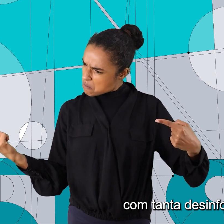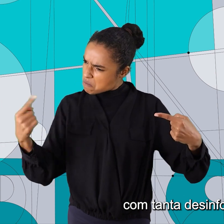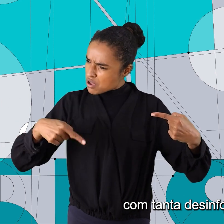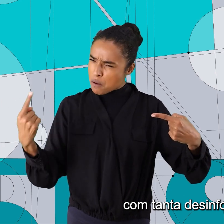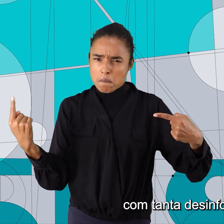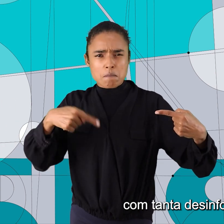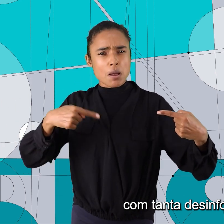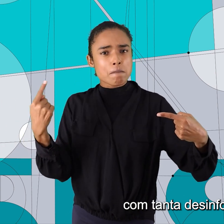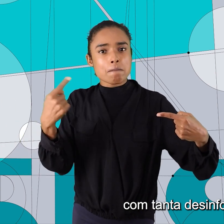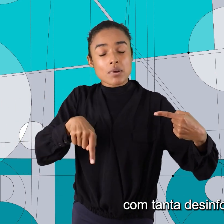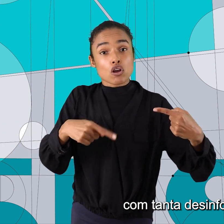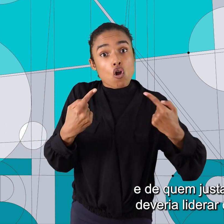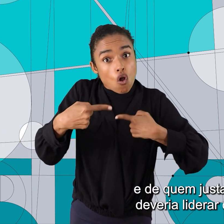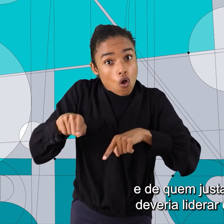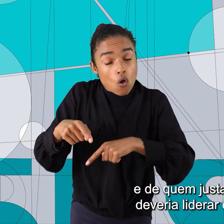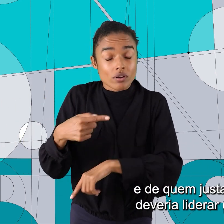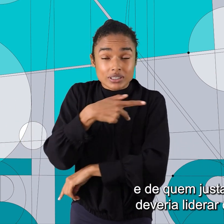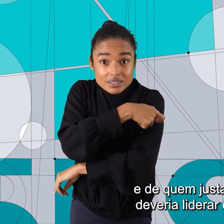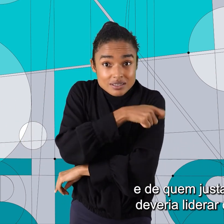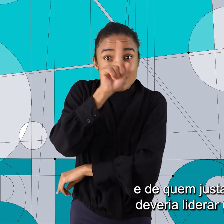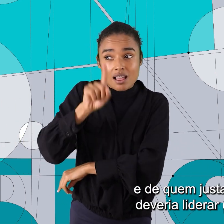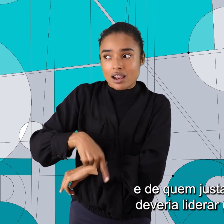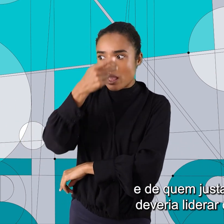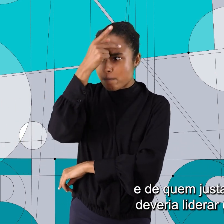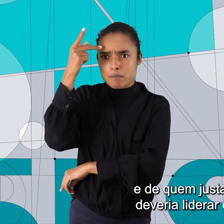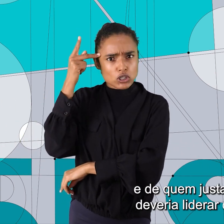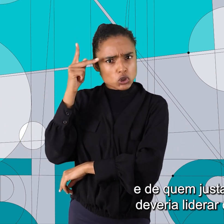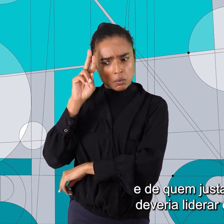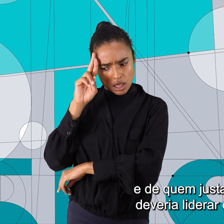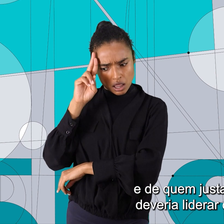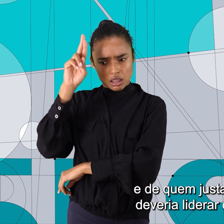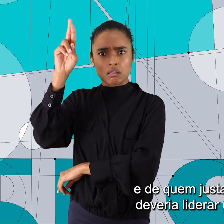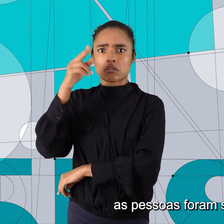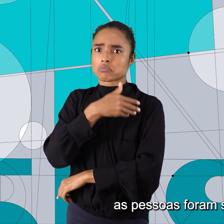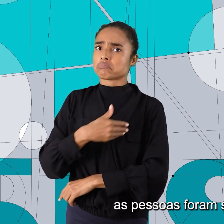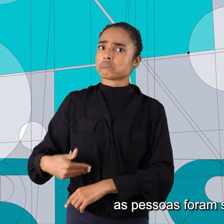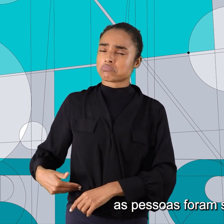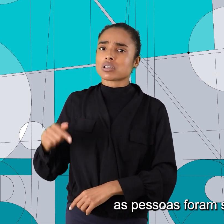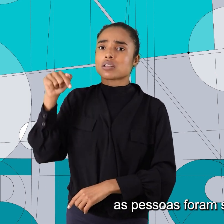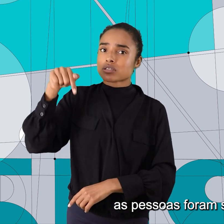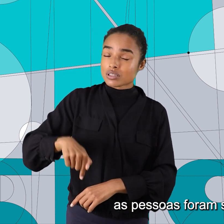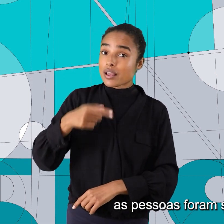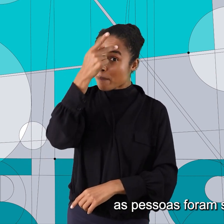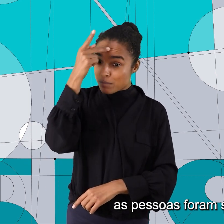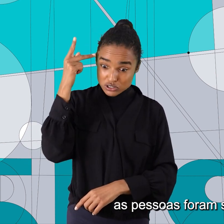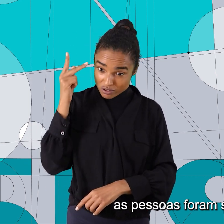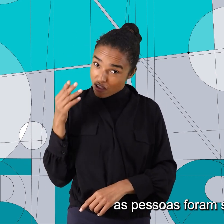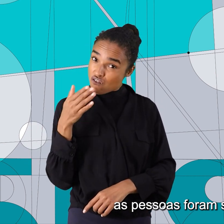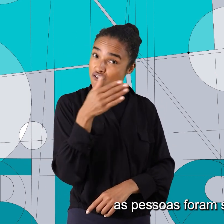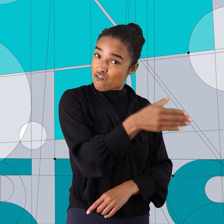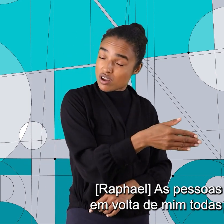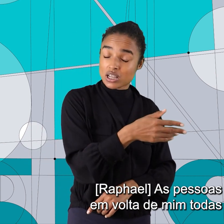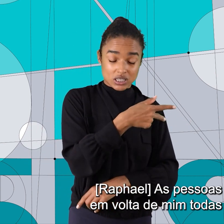com tanta desinformação e de quem justamente deveria liberar o país, as pessoas foram se vacinar.